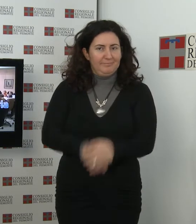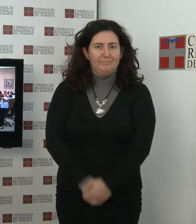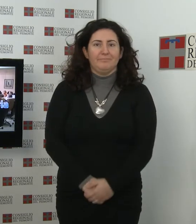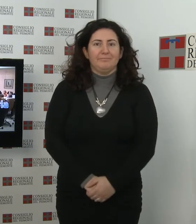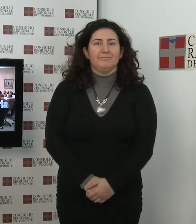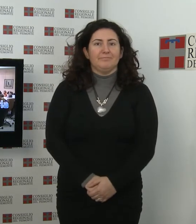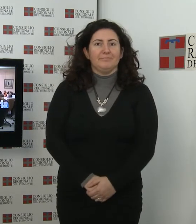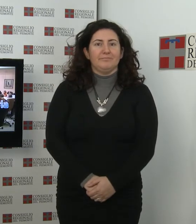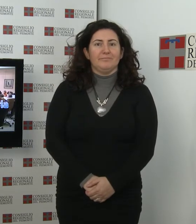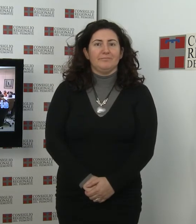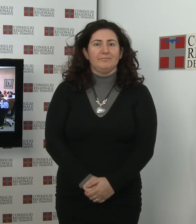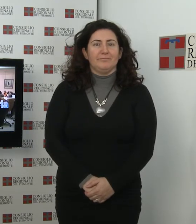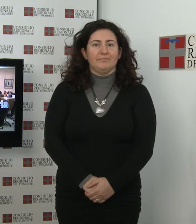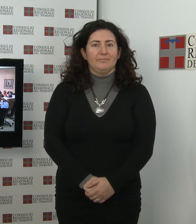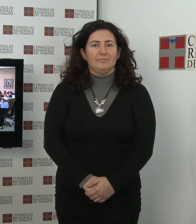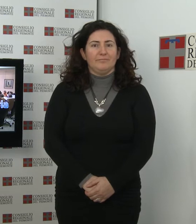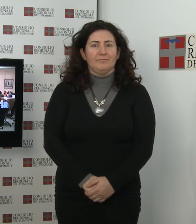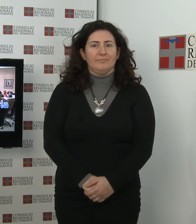Le commissioni su bilancio e finanziaria